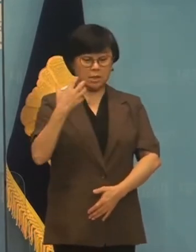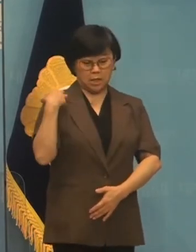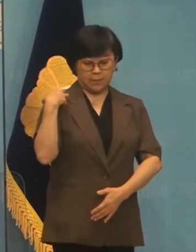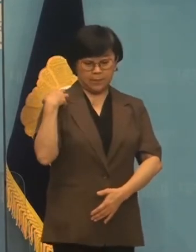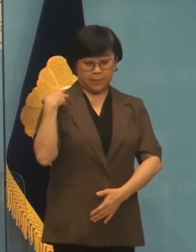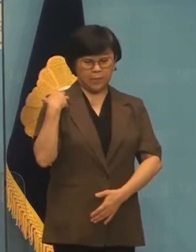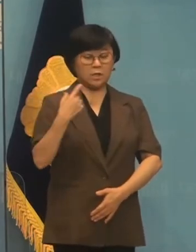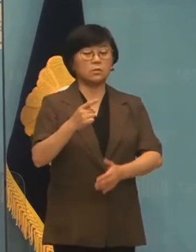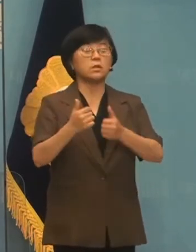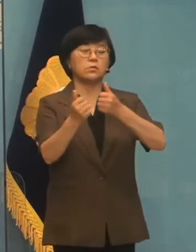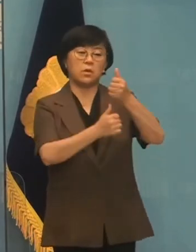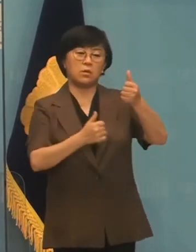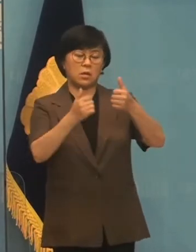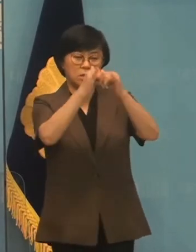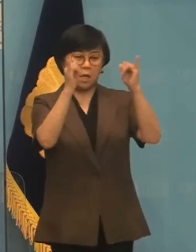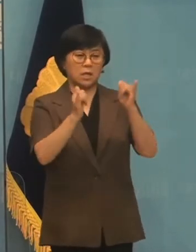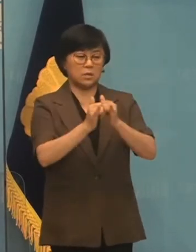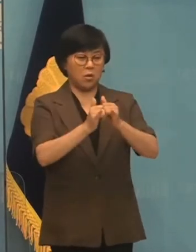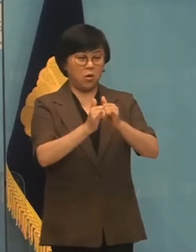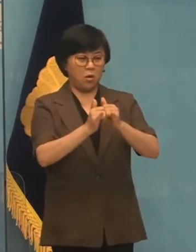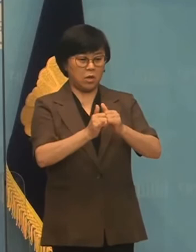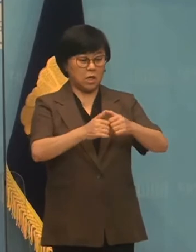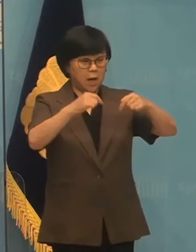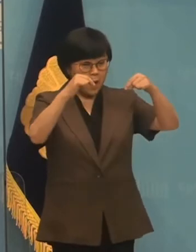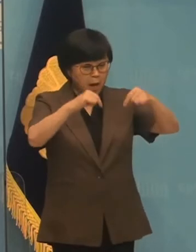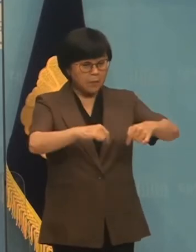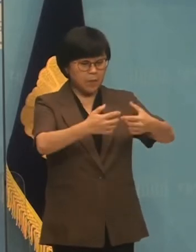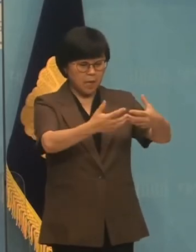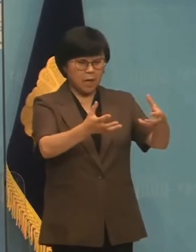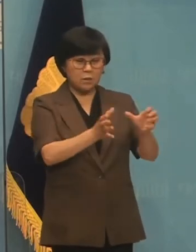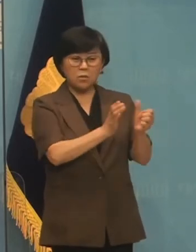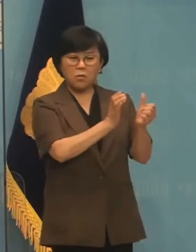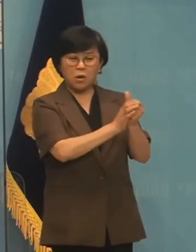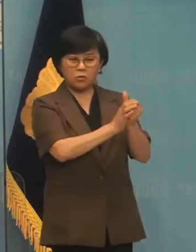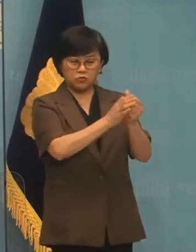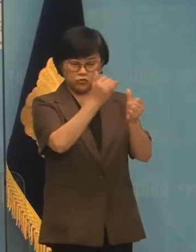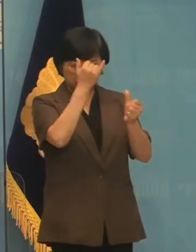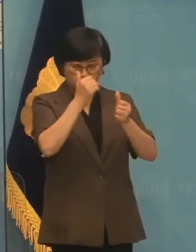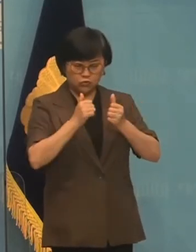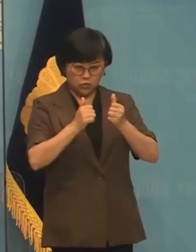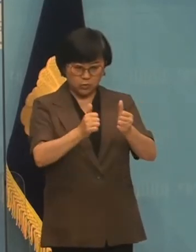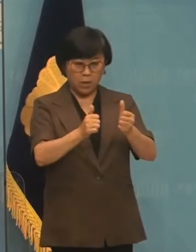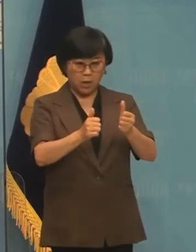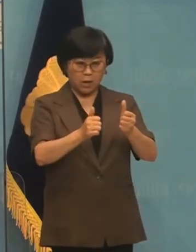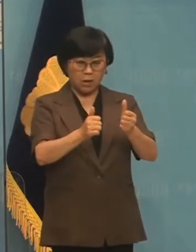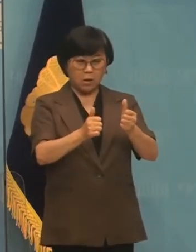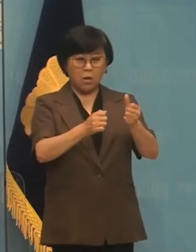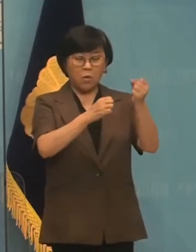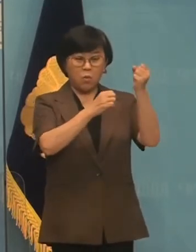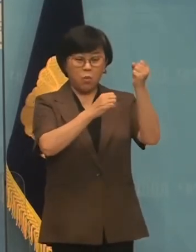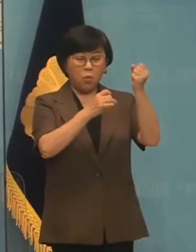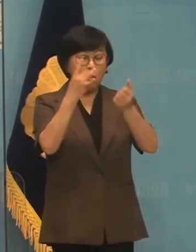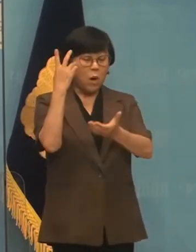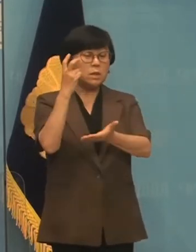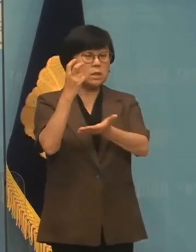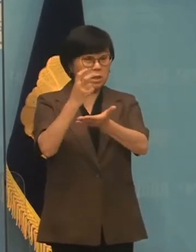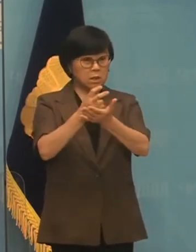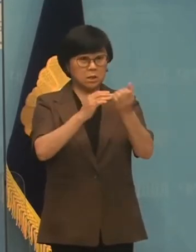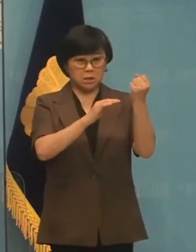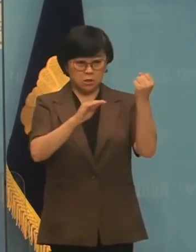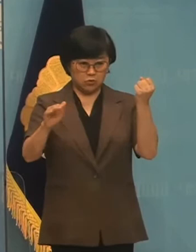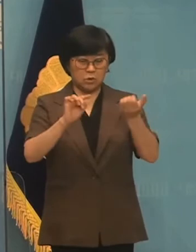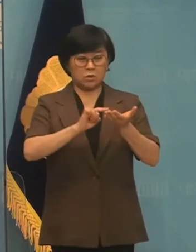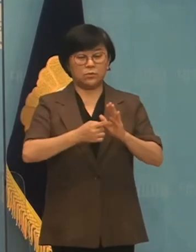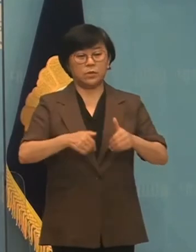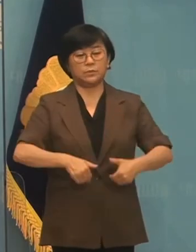최저임금위원회가 사회적 합의직으로서 본래의 역할에 충실하도록 본질적이고 원칙적인 기준을